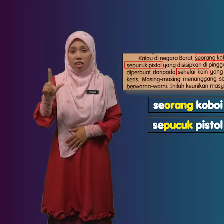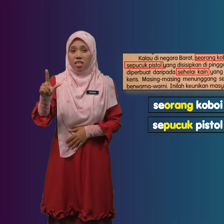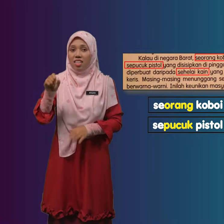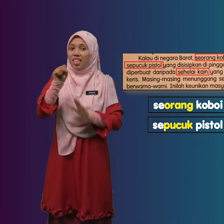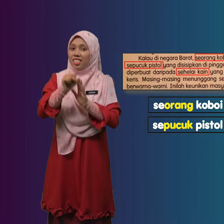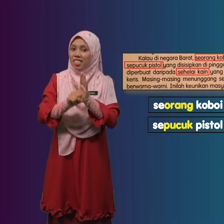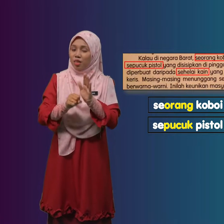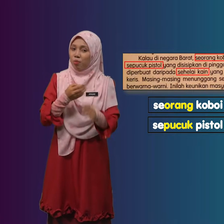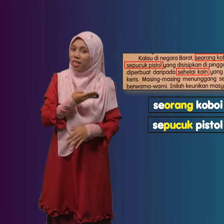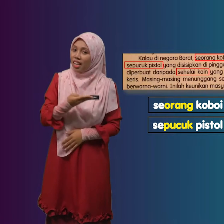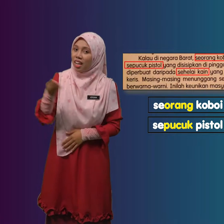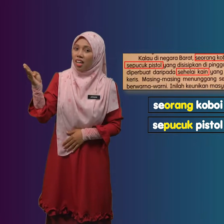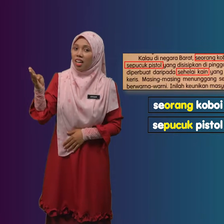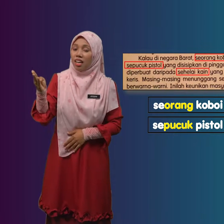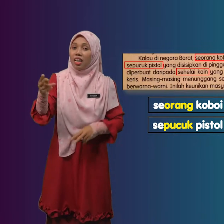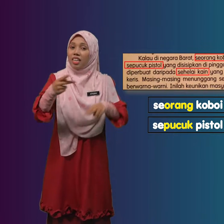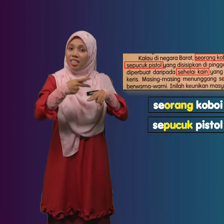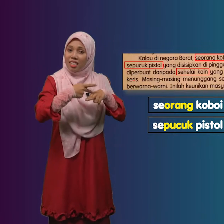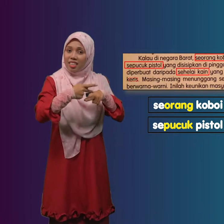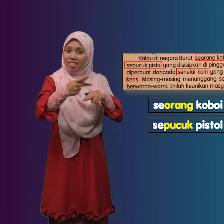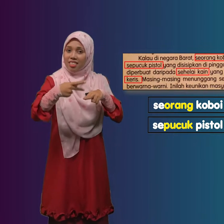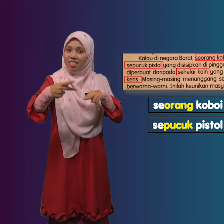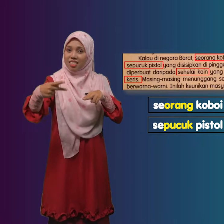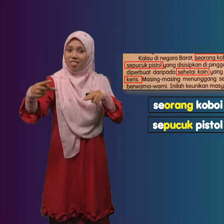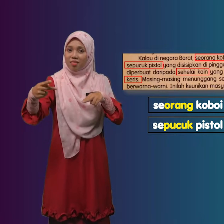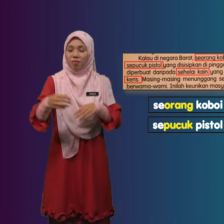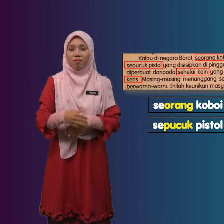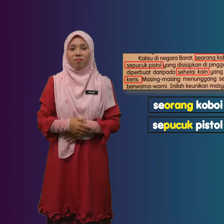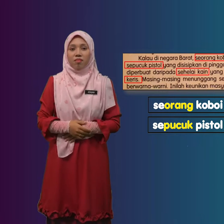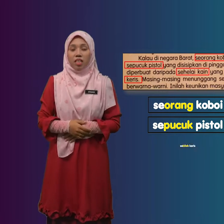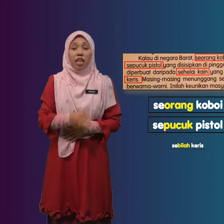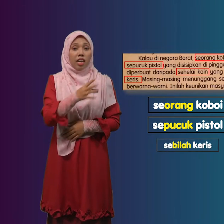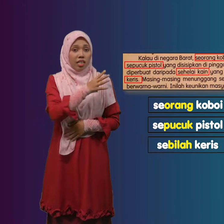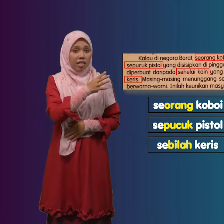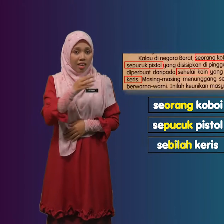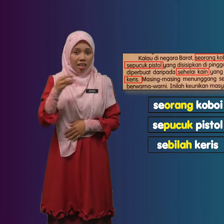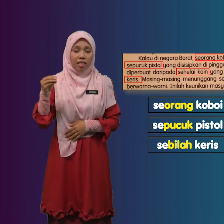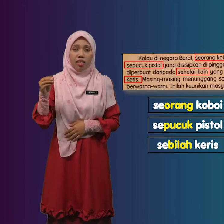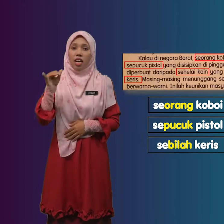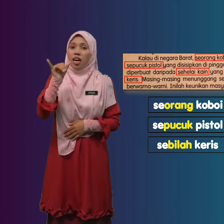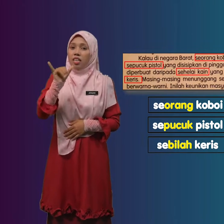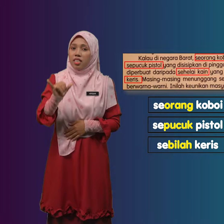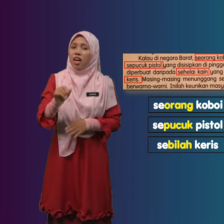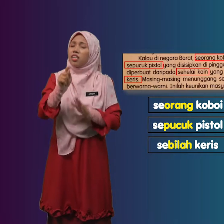Sebilah Keris Dan Yang